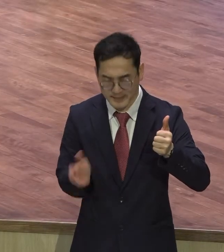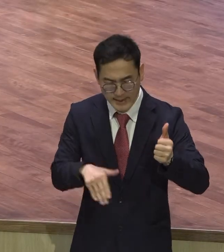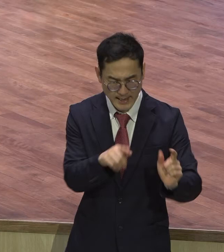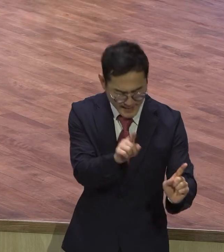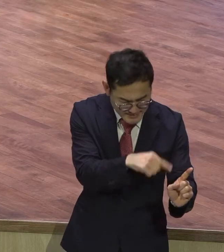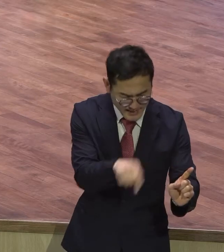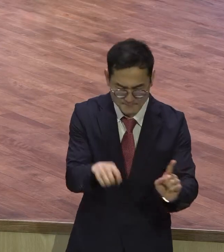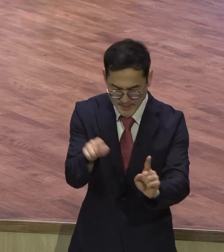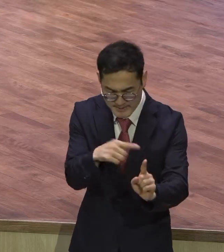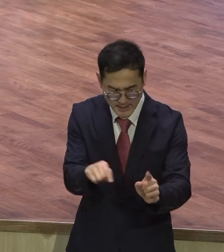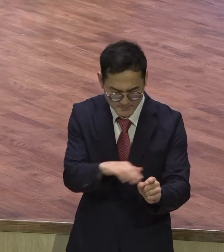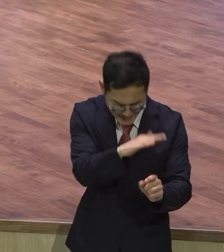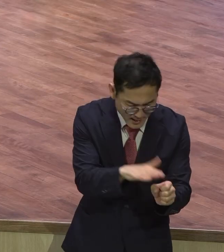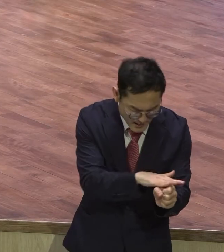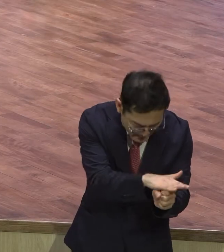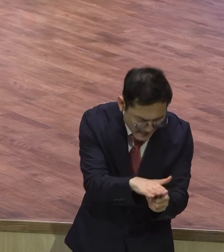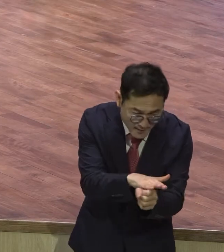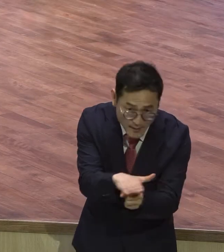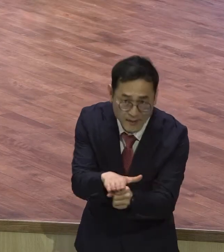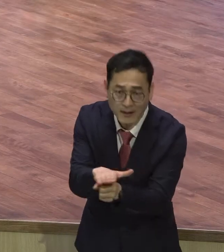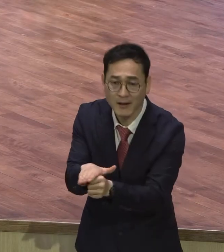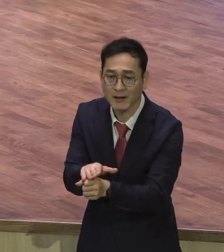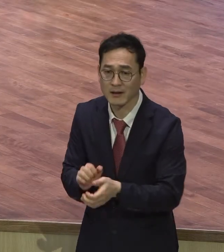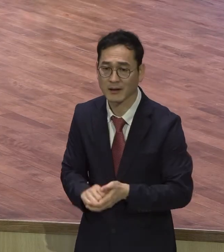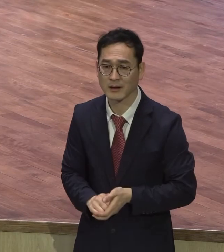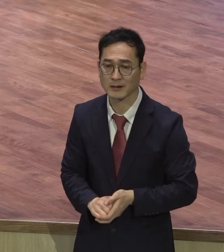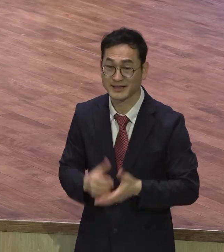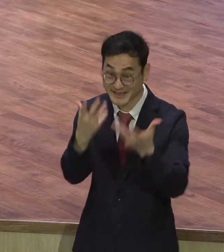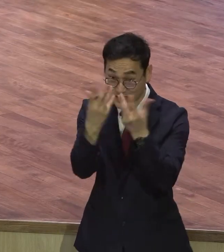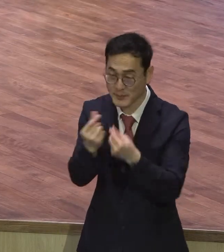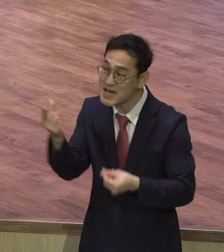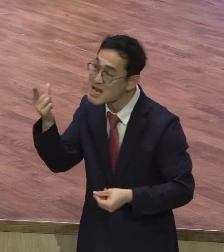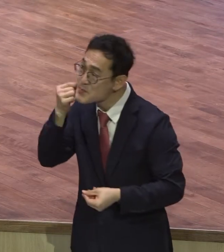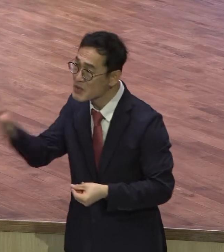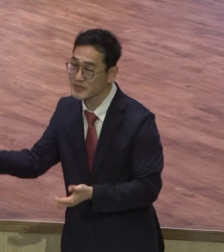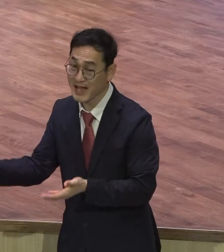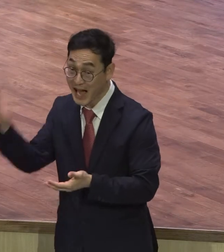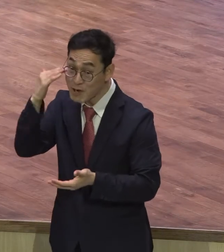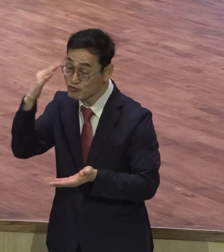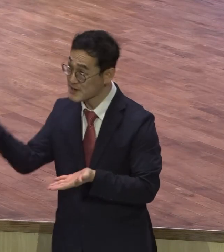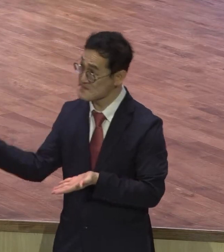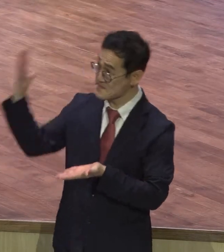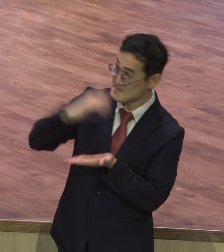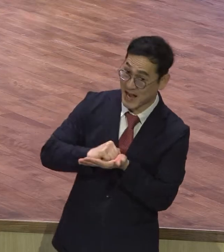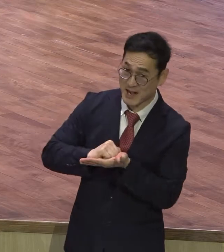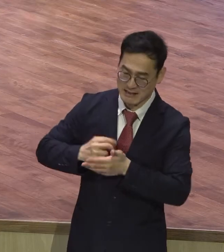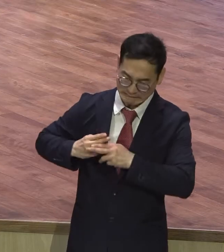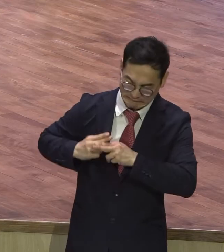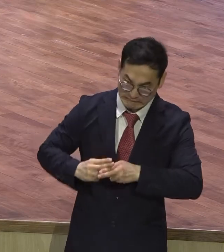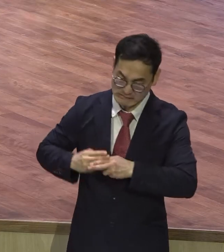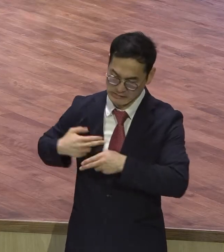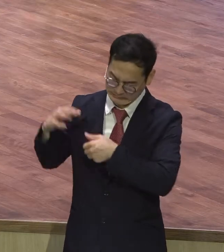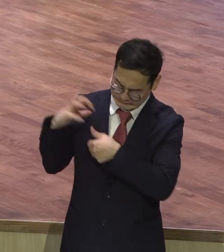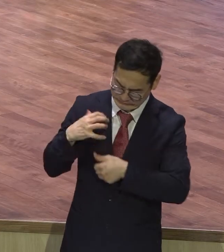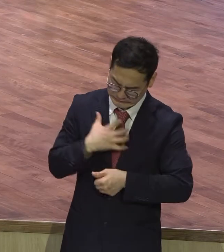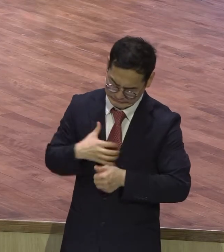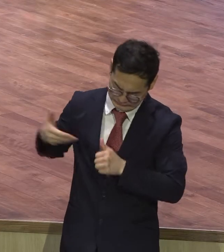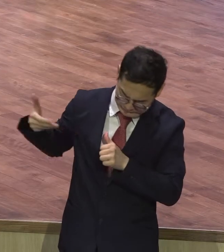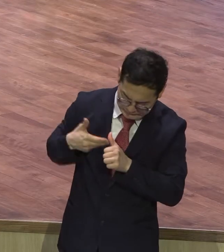일본 놈도 우리나라에 대한 짓을 보세요. 그냥 완전히 자기들 마음대로 했잖아요. 정반대로인 거예요.